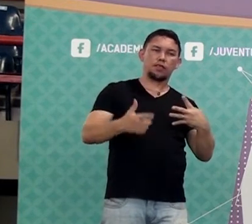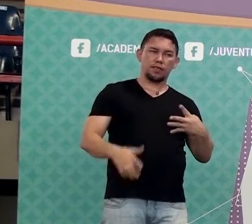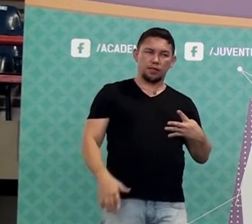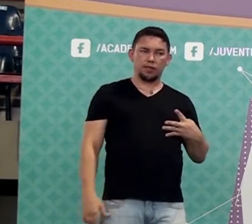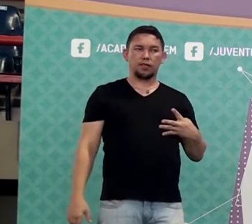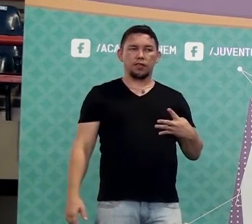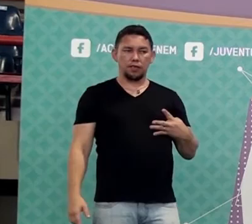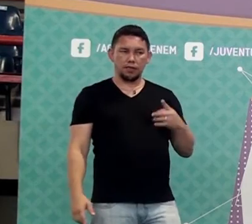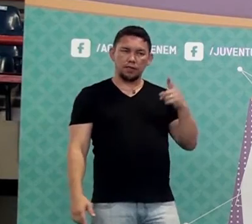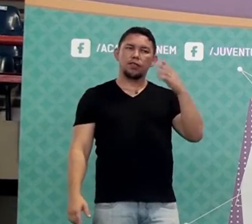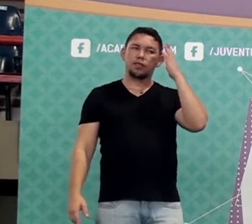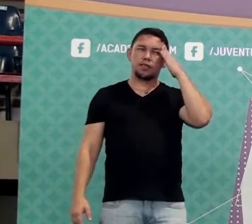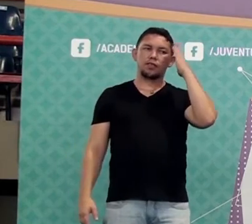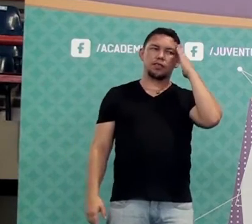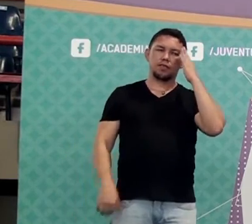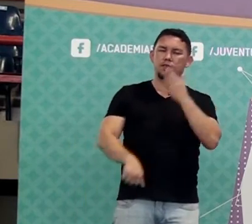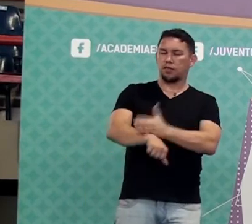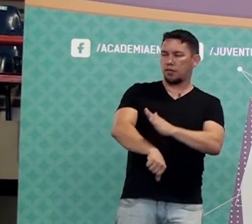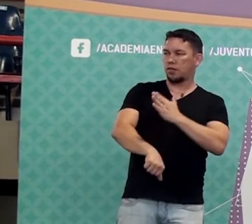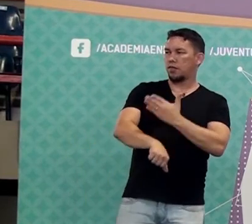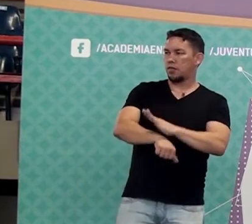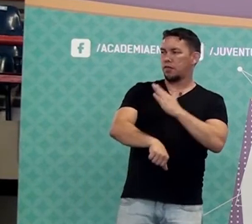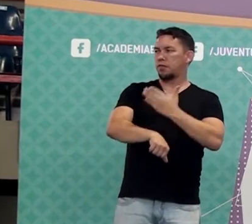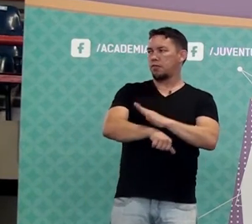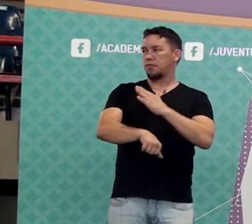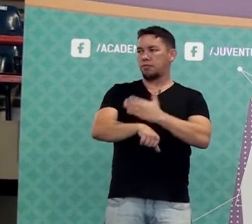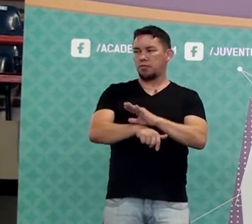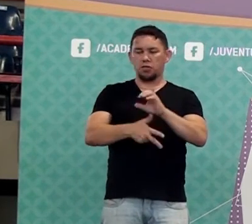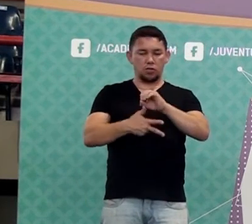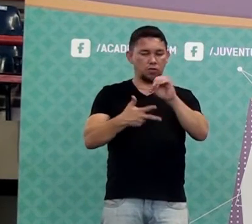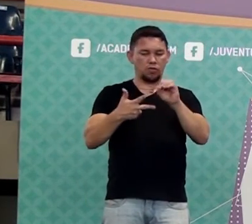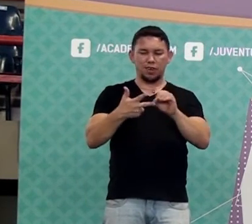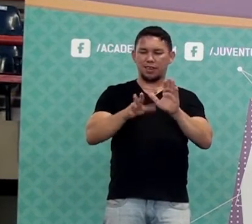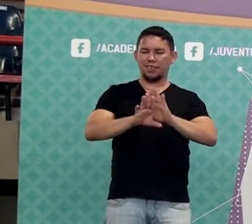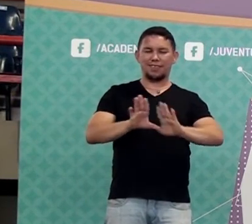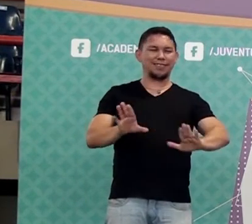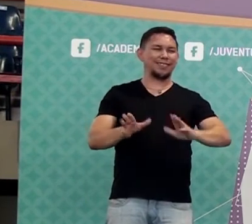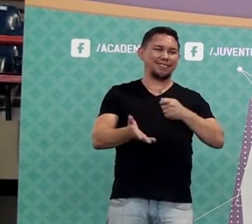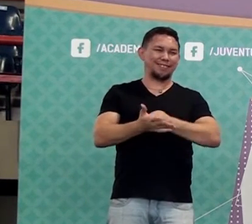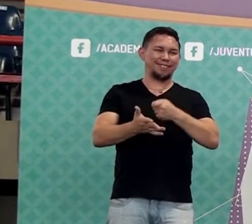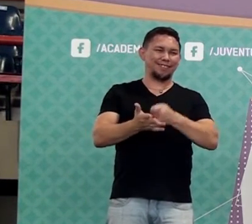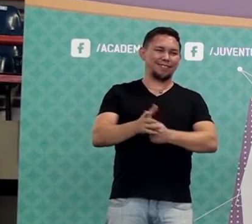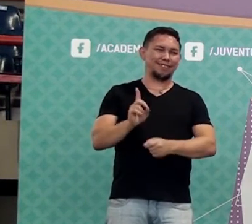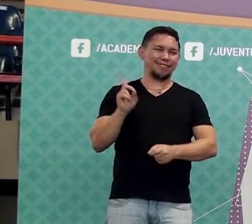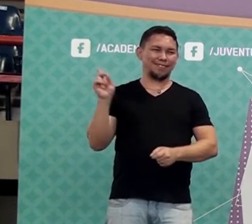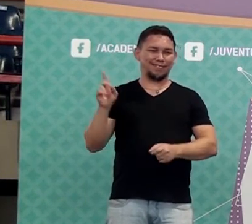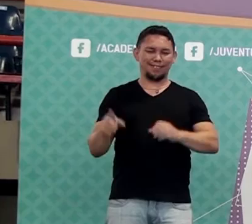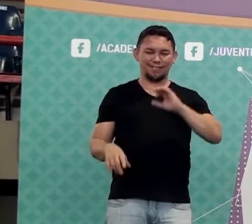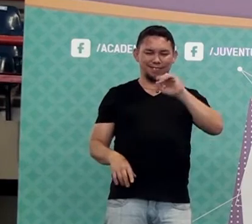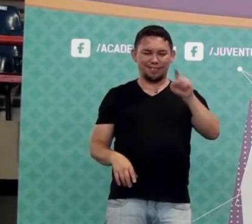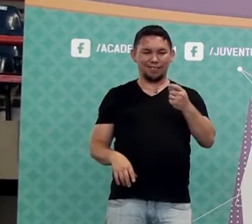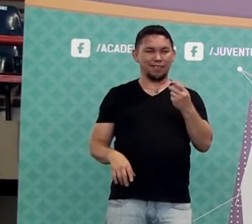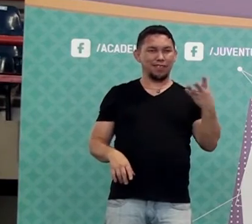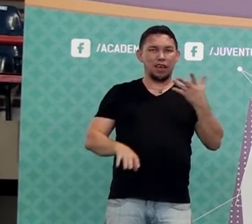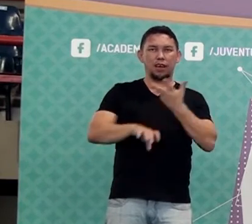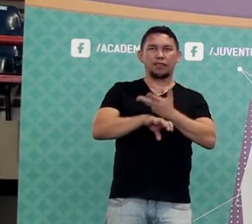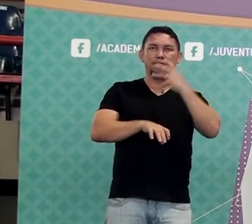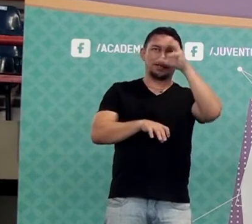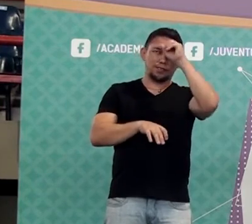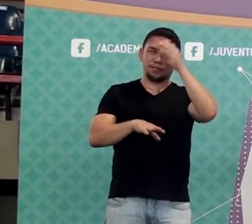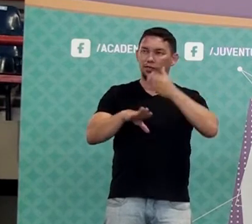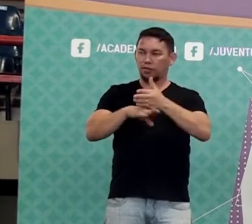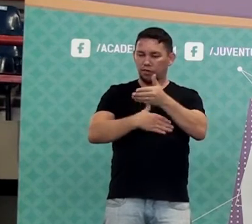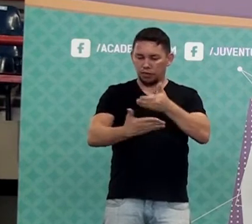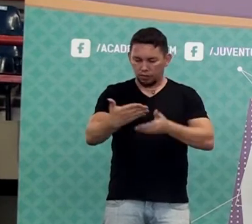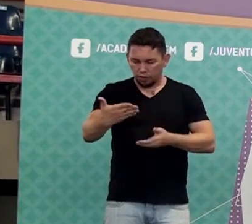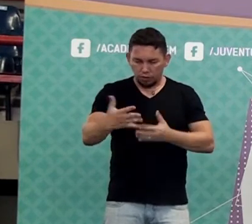vírgula, tem que treinar. Porque no Enem é só o que tem. Não adianta nada aprender a matéria todinha, mas quando